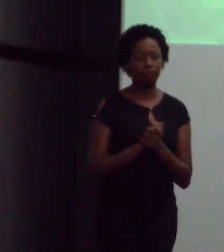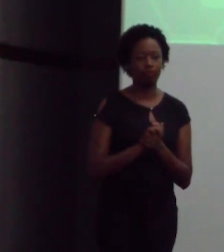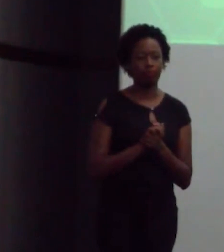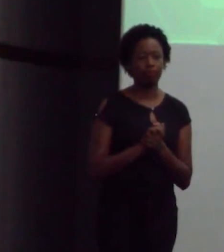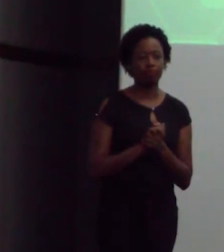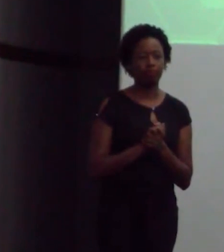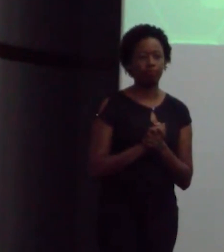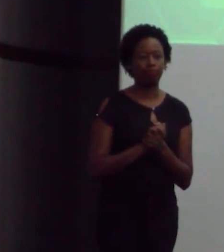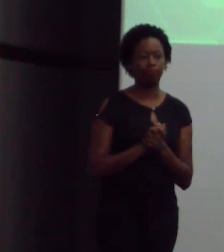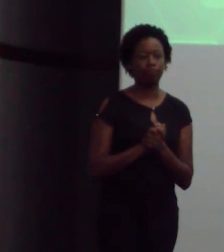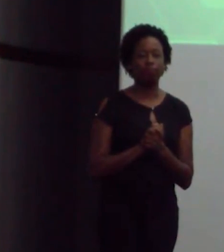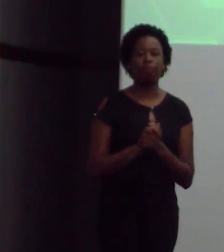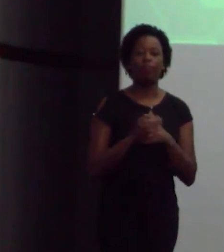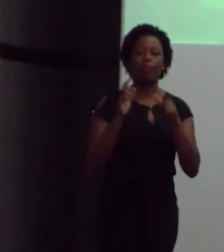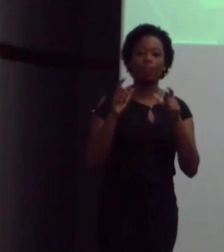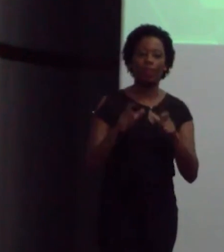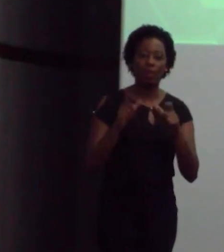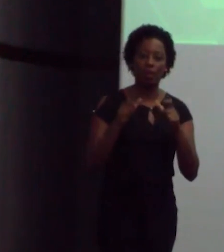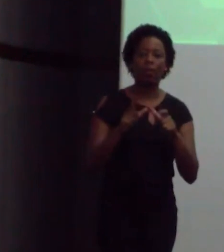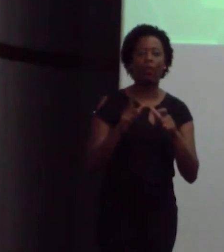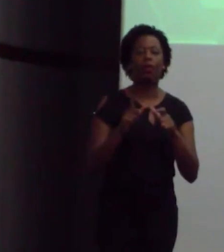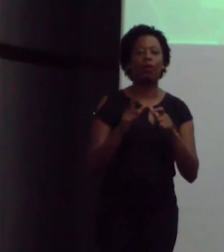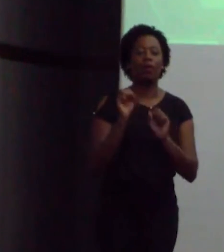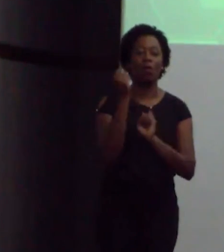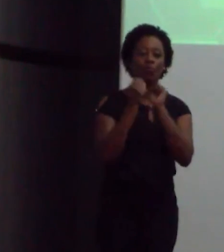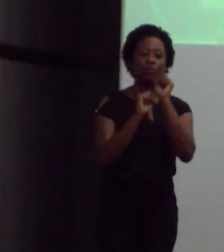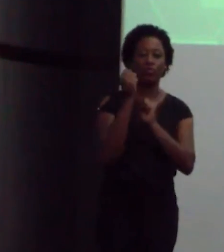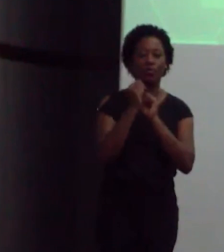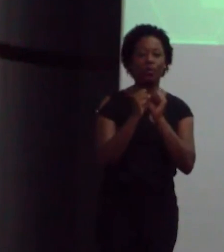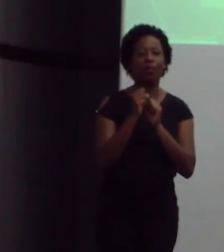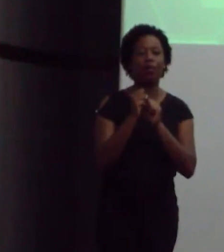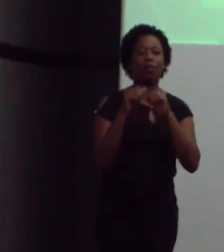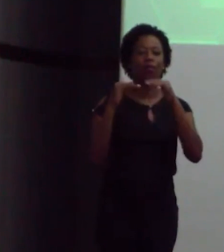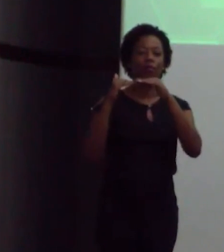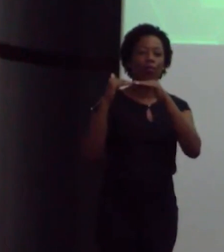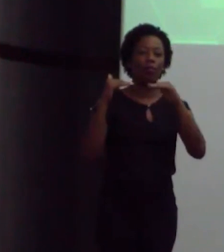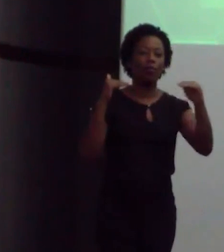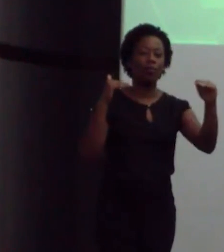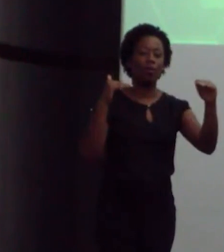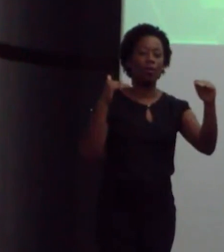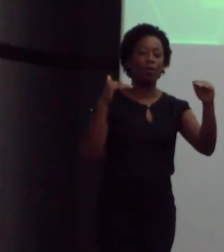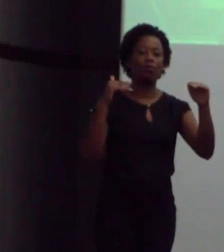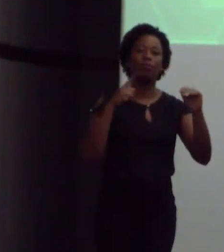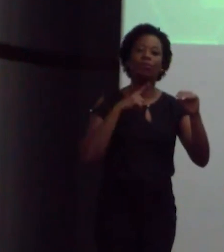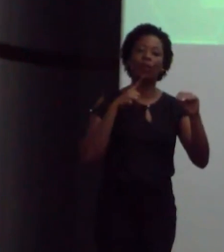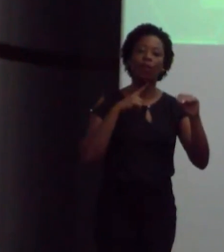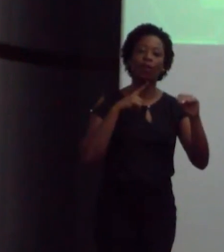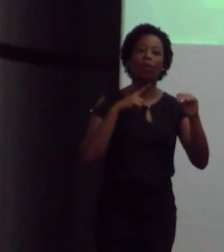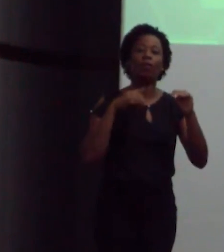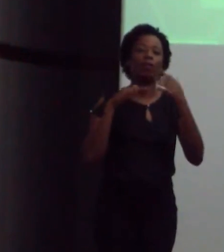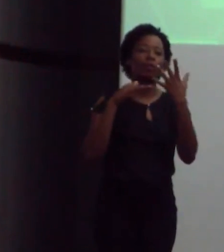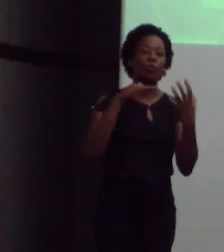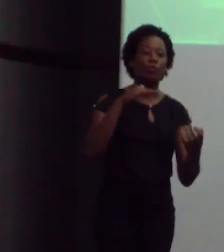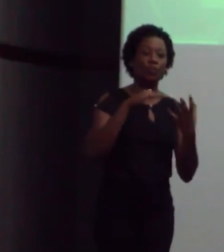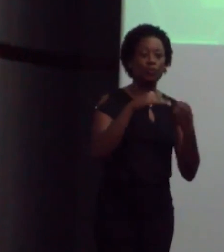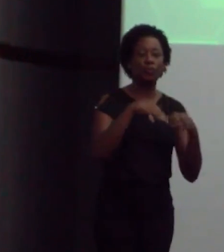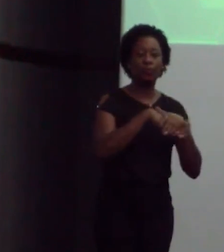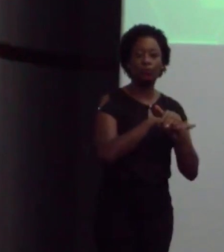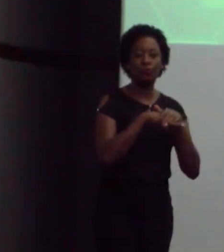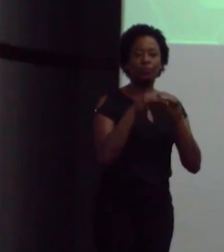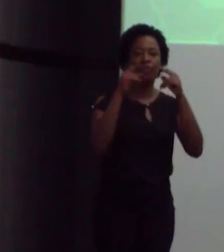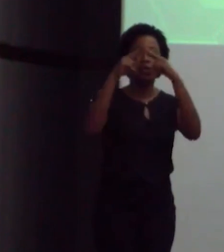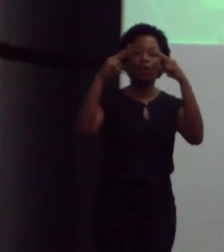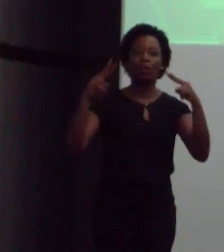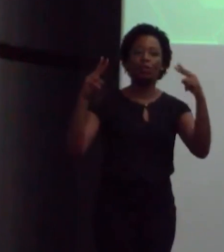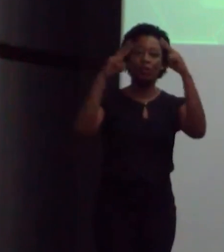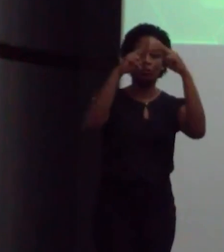usinas da Eletrobras o que a chama de solar flutuante. Nós temos reservatórios, temos as linhas de transmissão